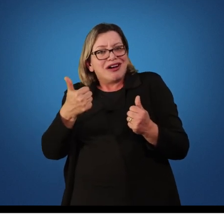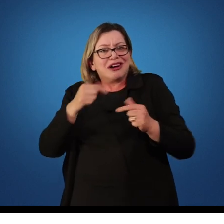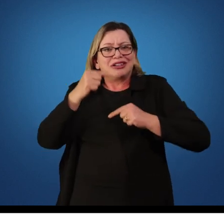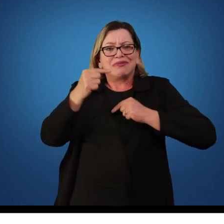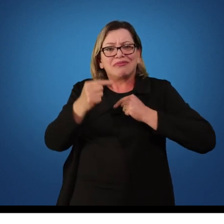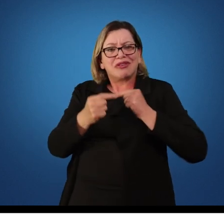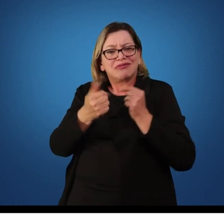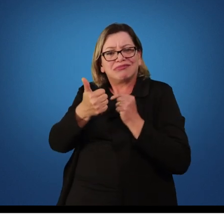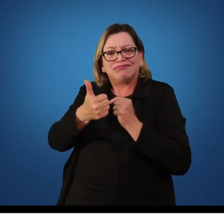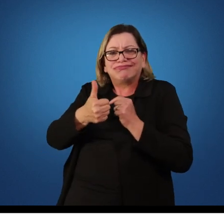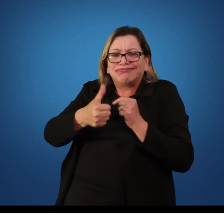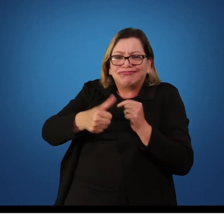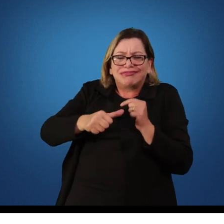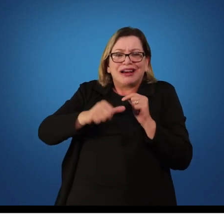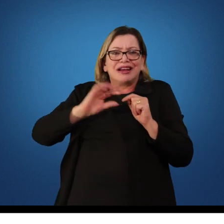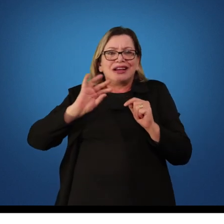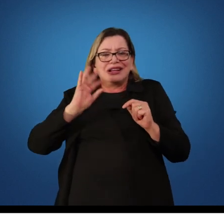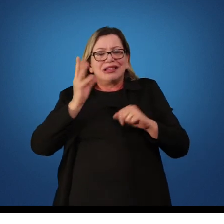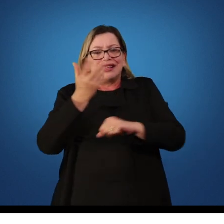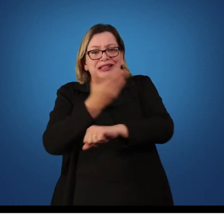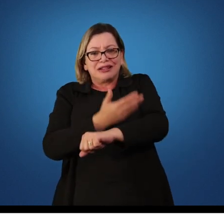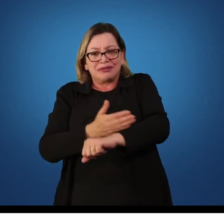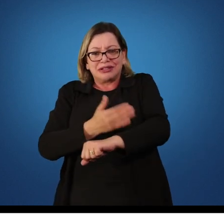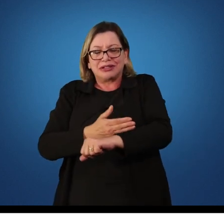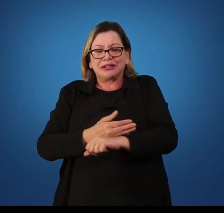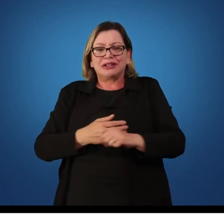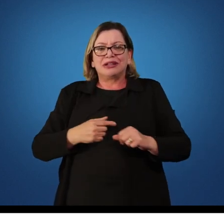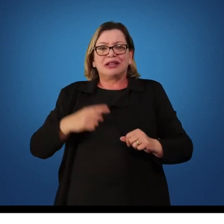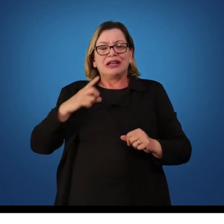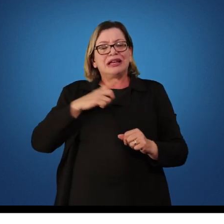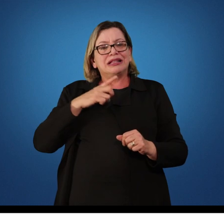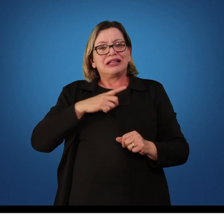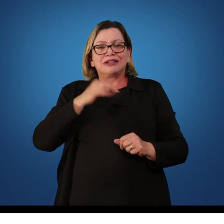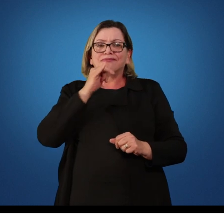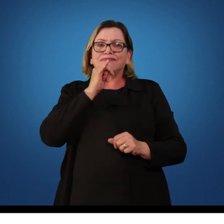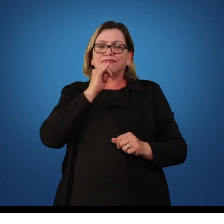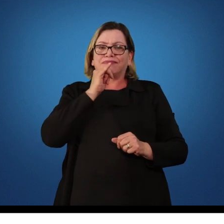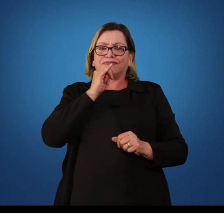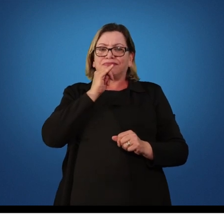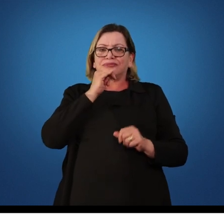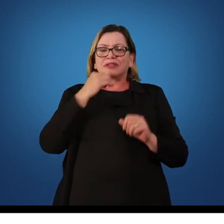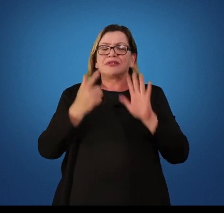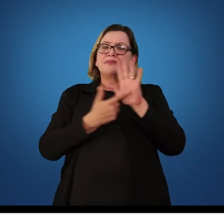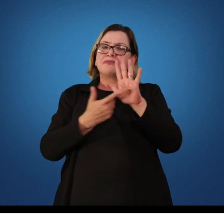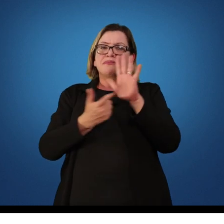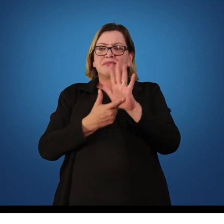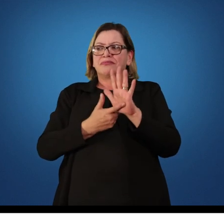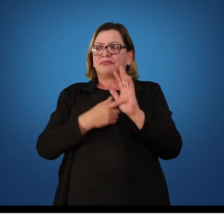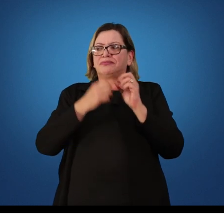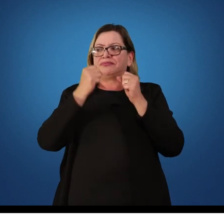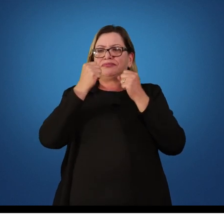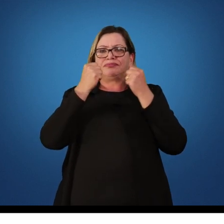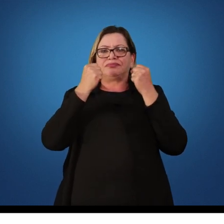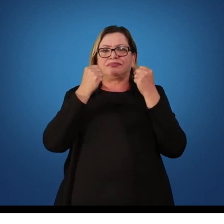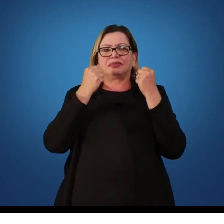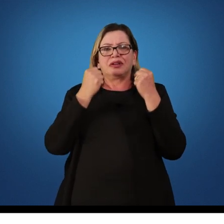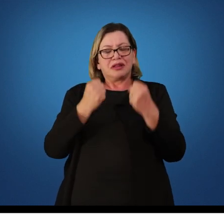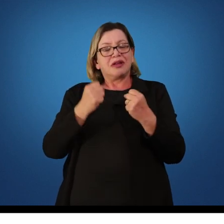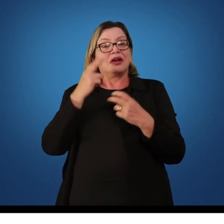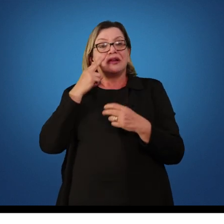do tempo, com o passar da prática. Eu tenho aqui alguns exemplos que ilustram esse tipo